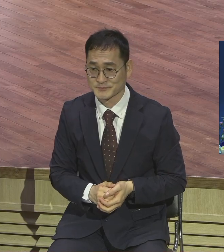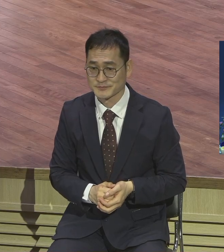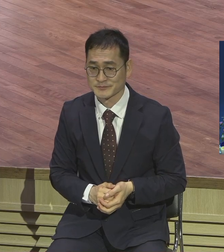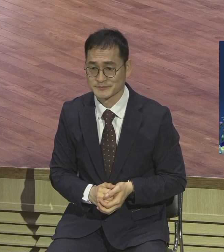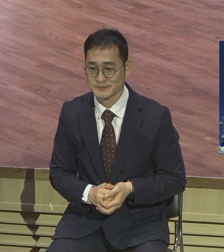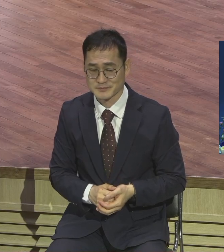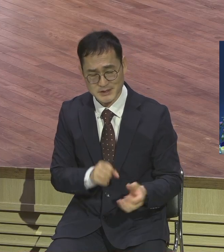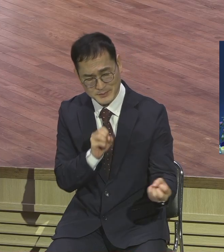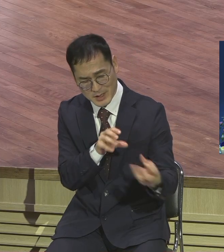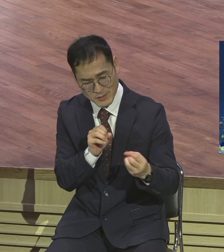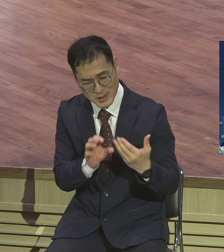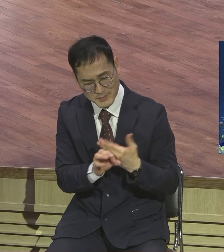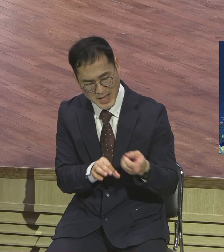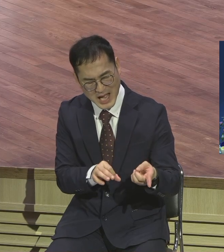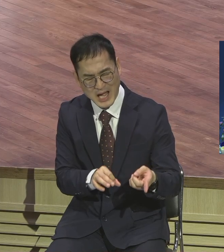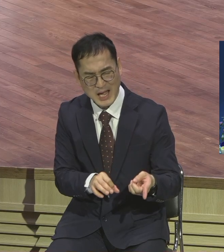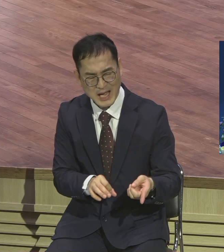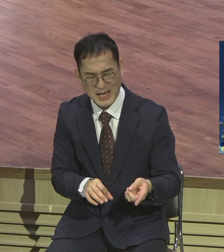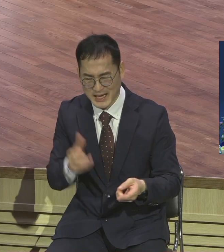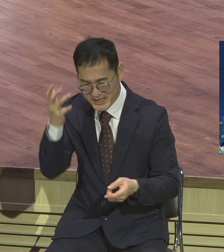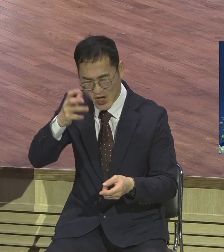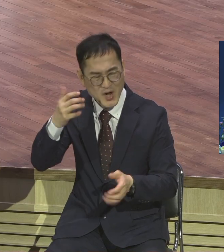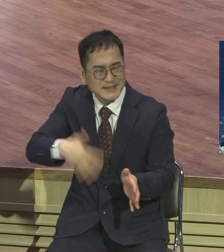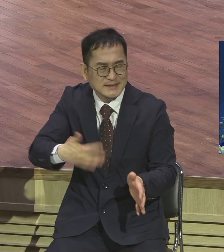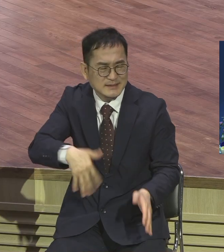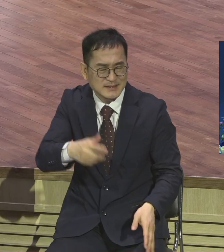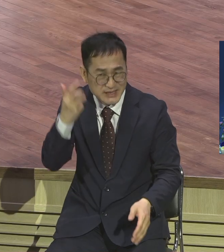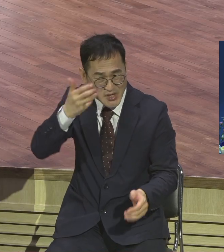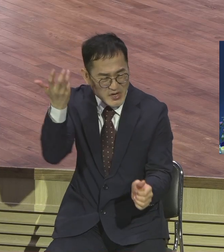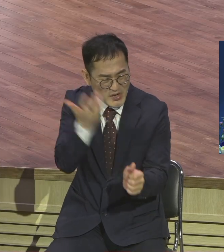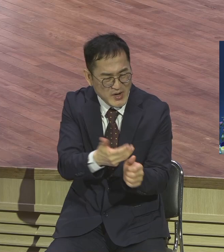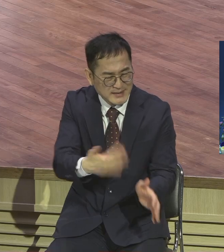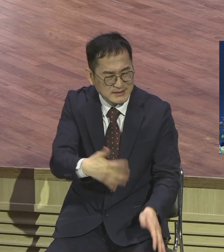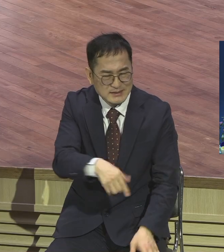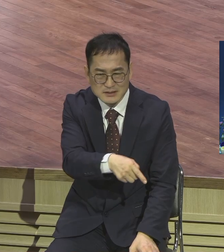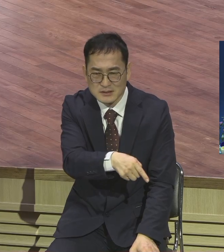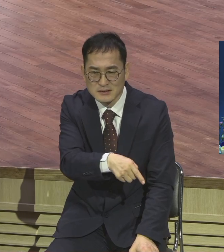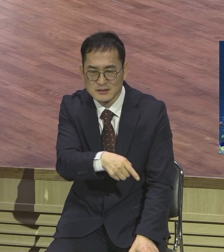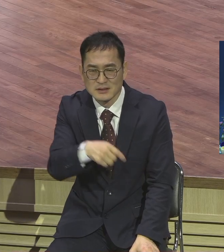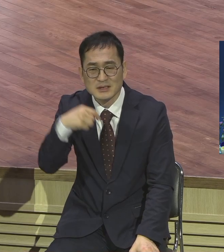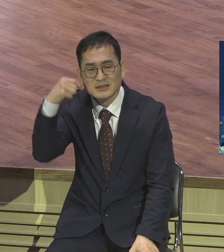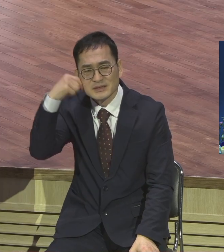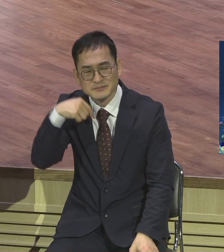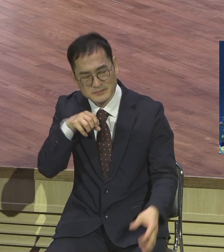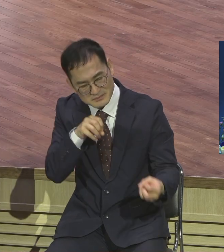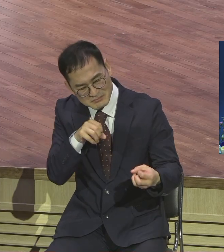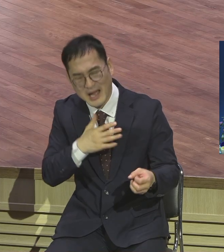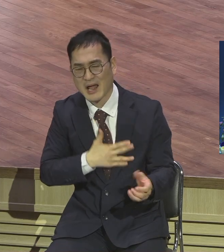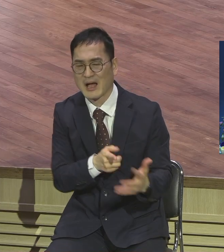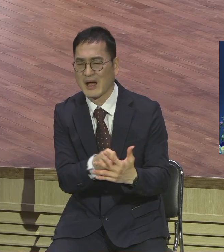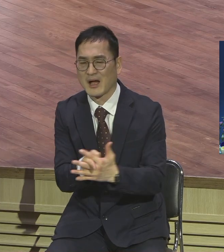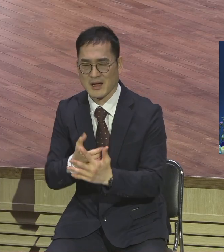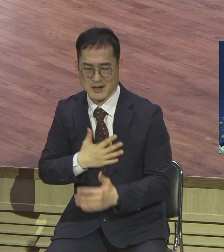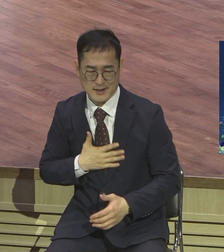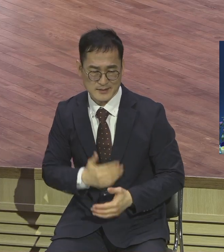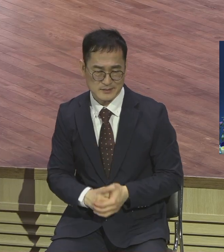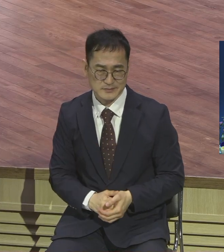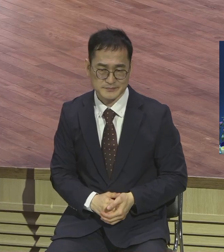났는지까지도 다 나와 교회 안에서 구원 못 받은 사람 많아요 그런 사람들 특징은 영적인 말은 못 알아들어요